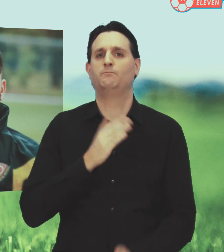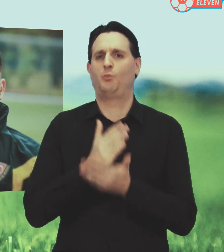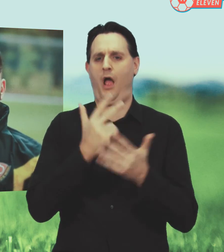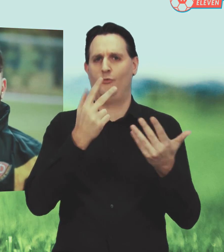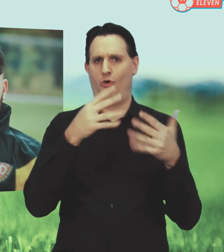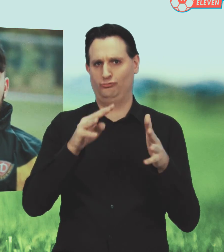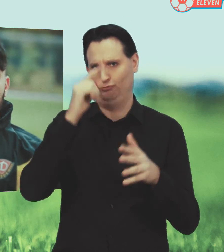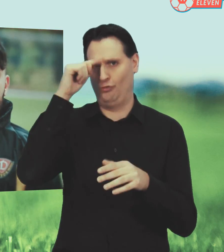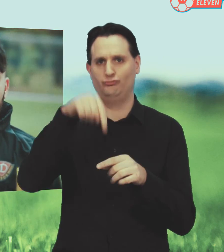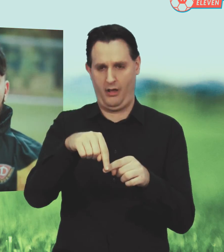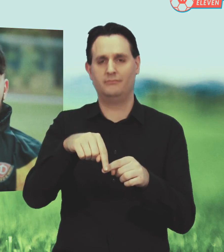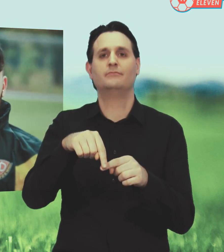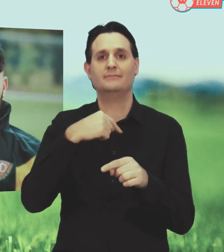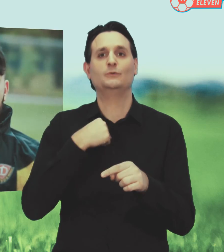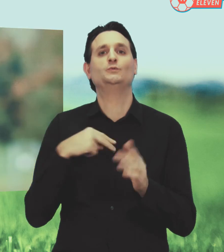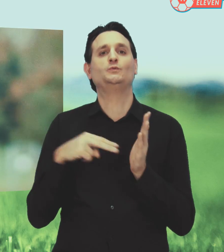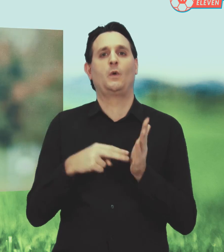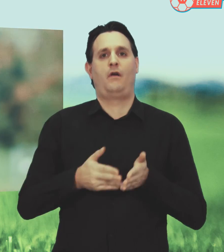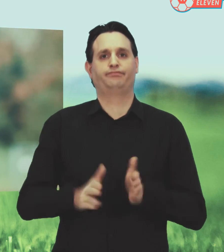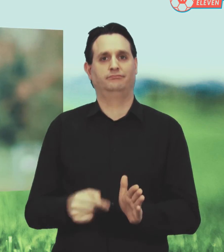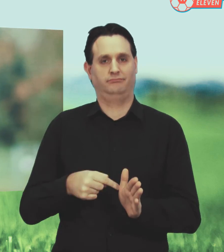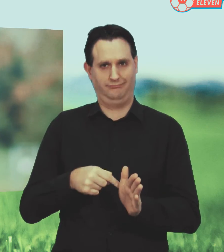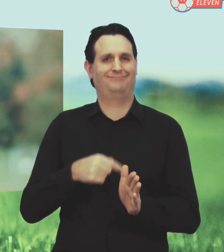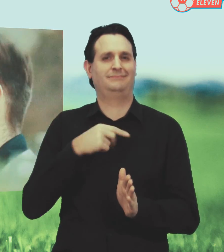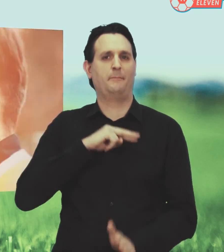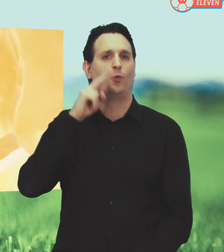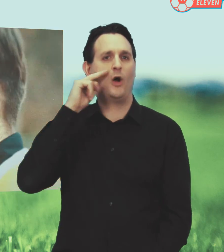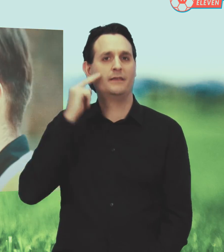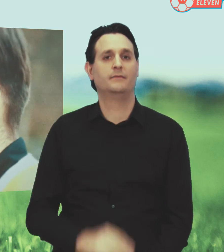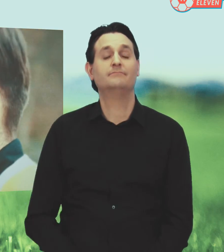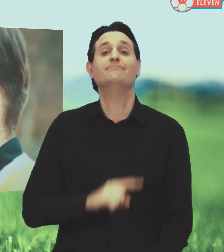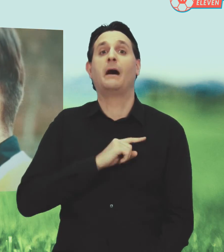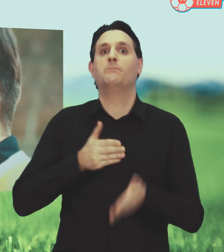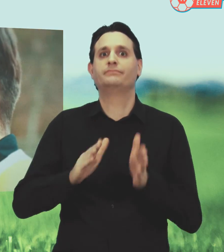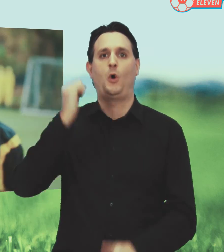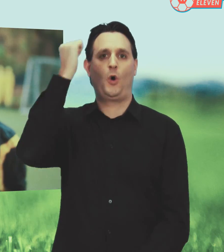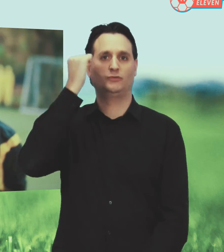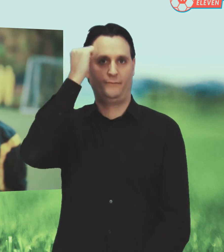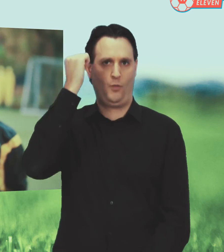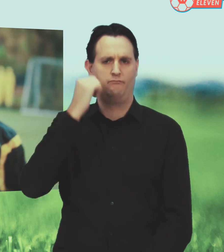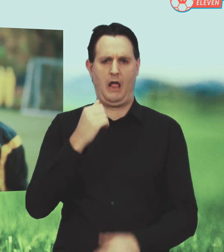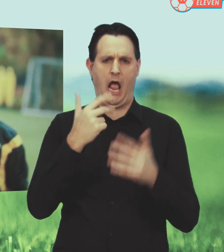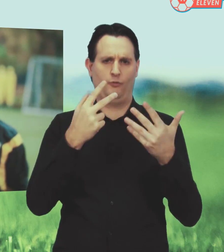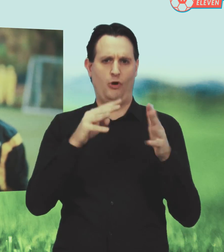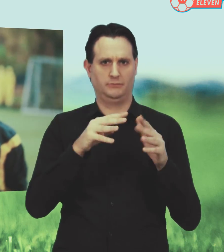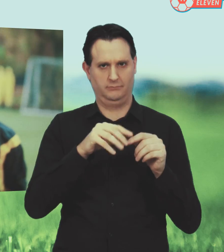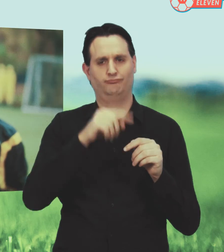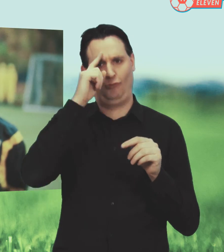seit 1998 in Deutschland, bin Kurde aus Syrien. Ich komme gebürtig aus dem Kosmo, lebe seit 1998 in Deutschland.